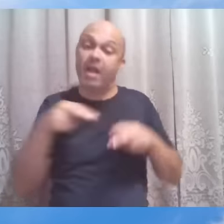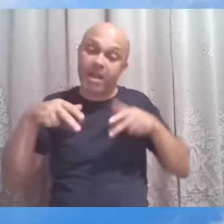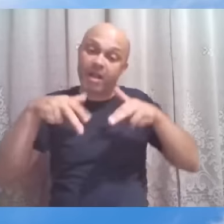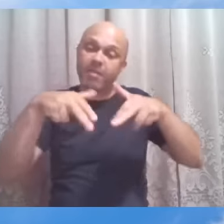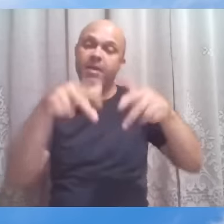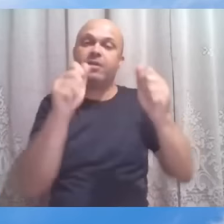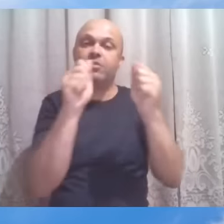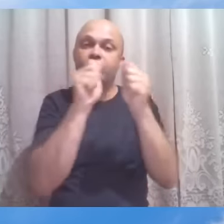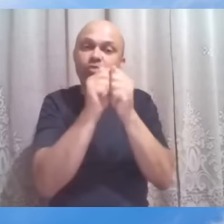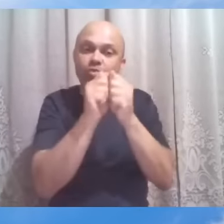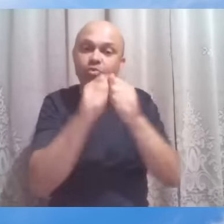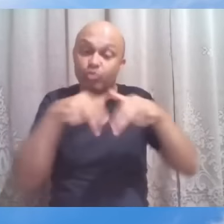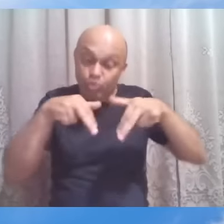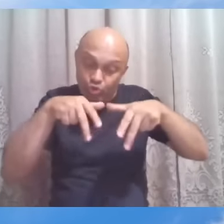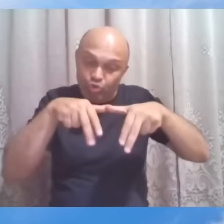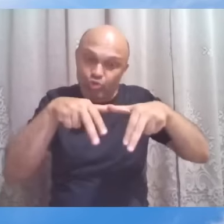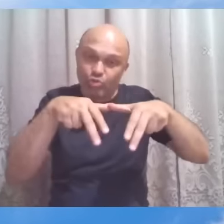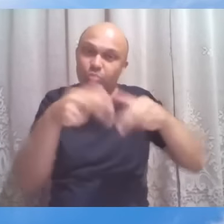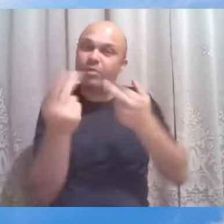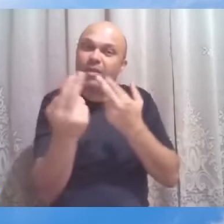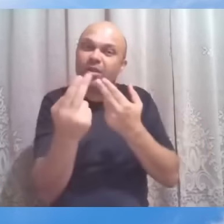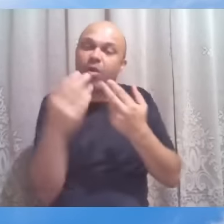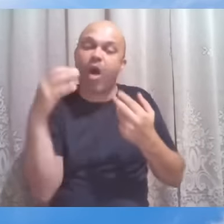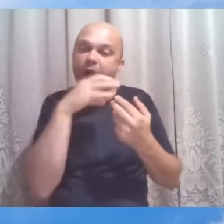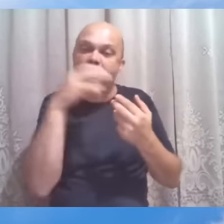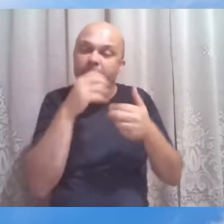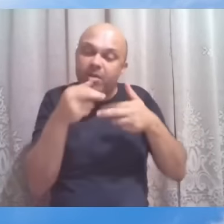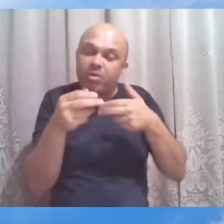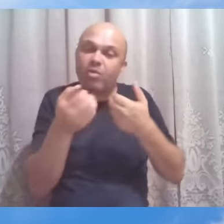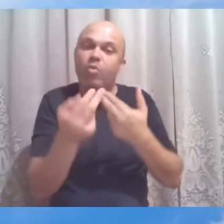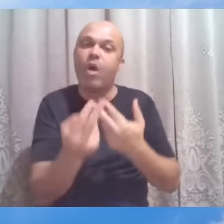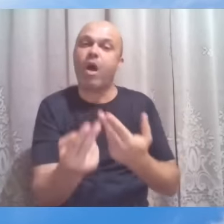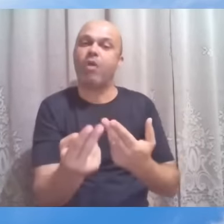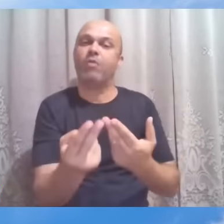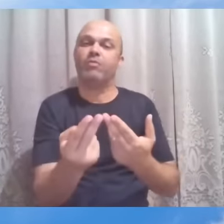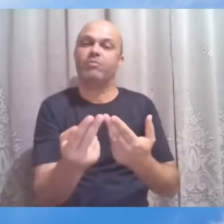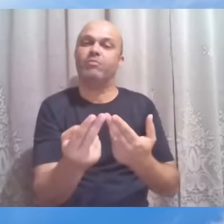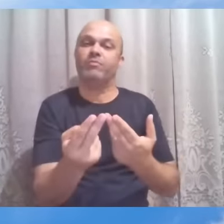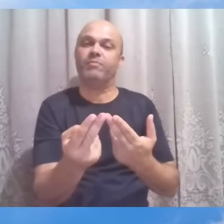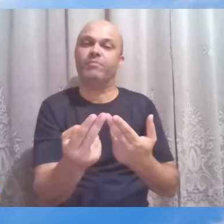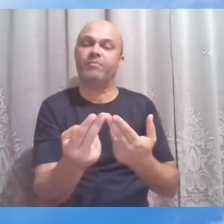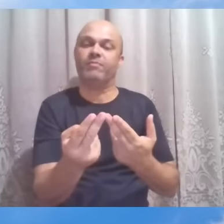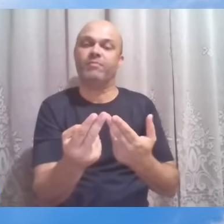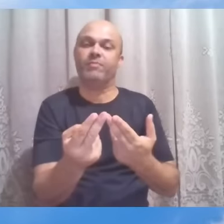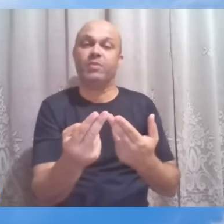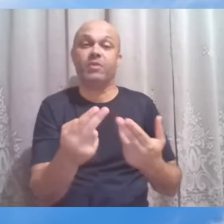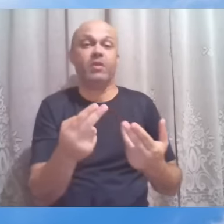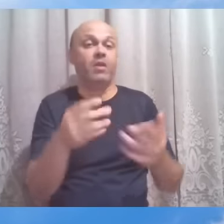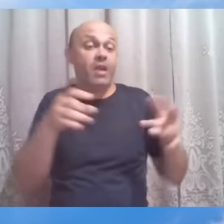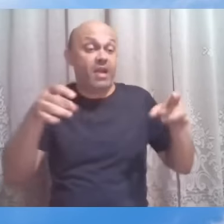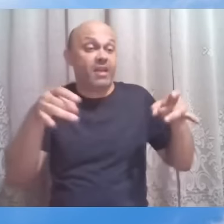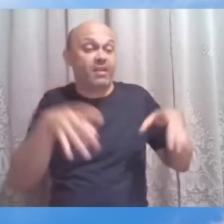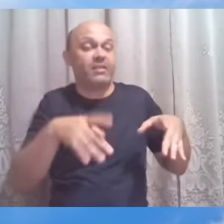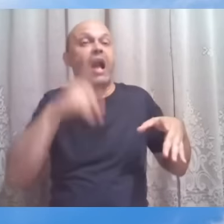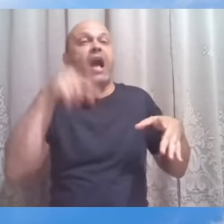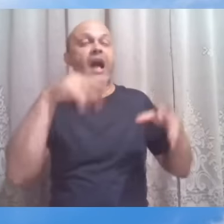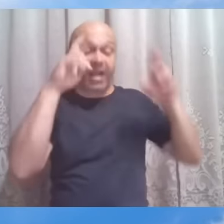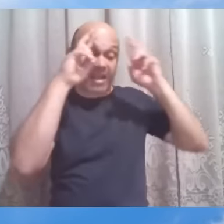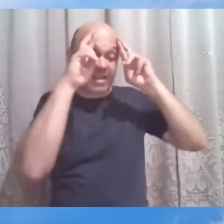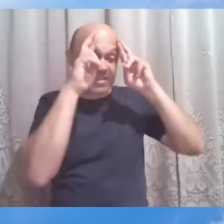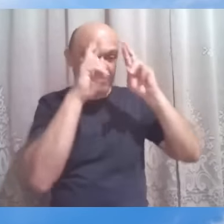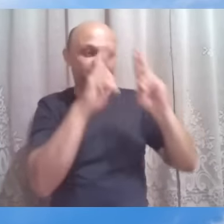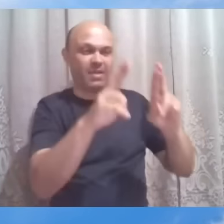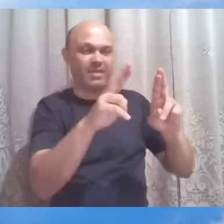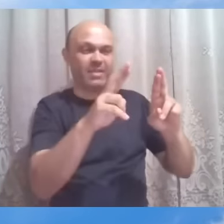par e passo, na mesma velocidade, no mesmo diapasão de buscas que talvez já teremos. Renunciar é respeitar, por ora, a